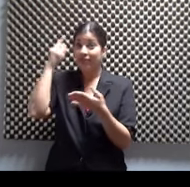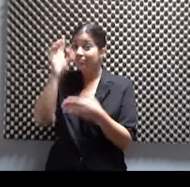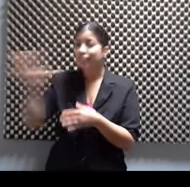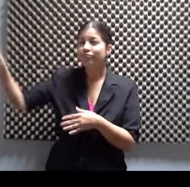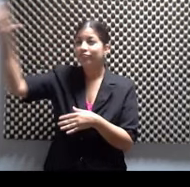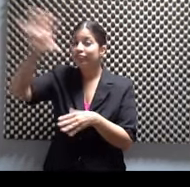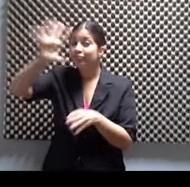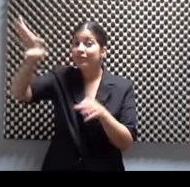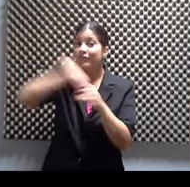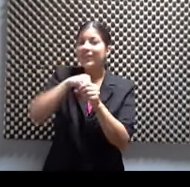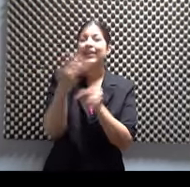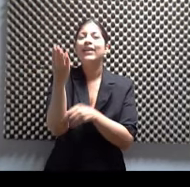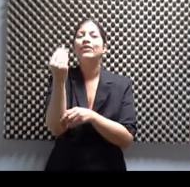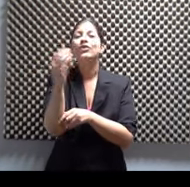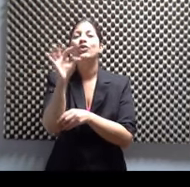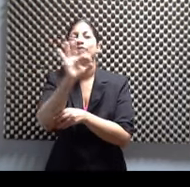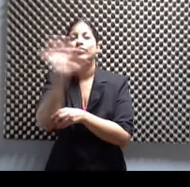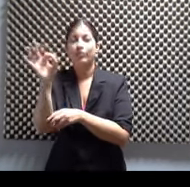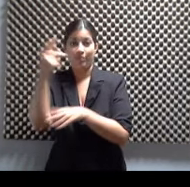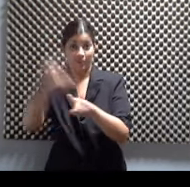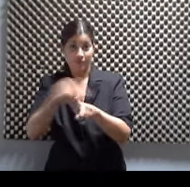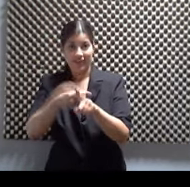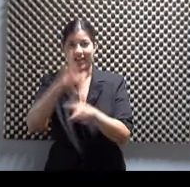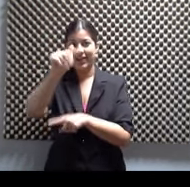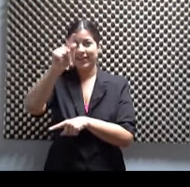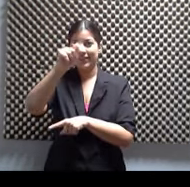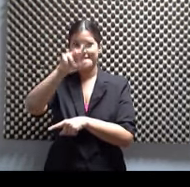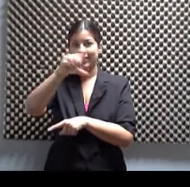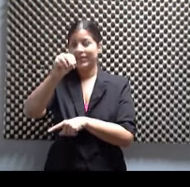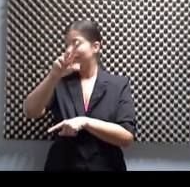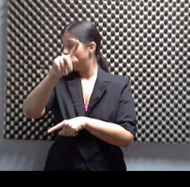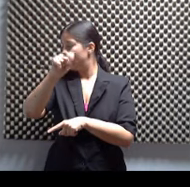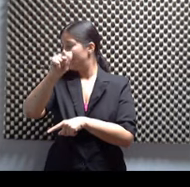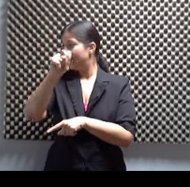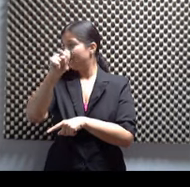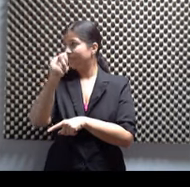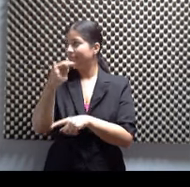solo $14.99 mensual. AT&T, la red 4G más avanzada. Detalles en la prensa.